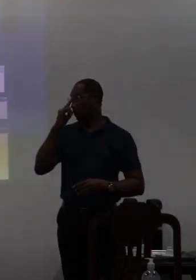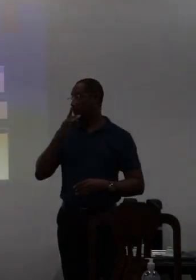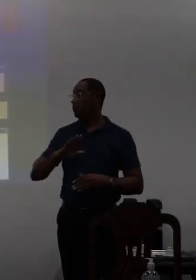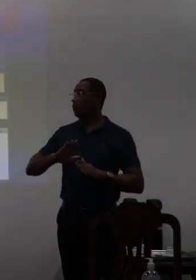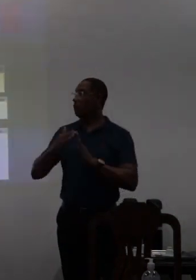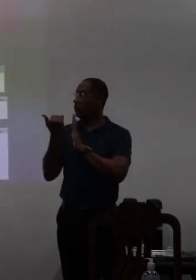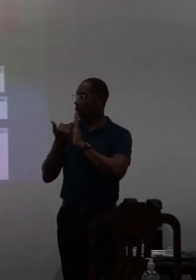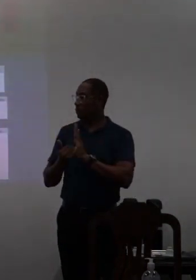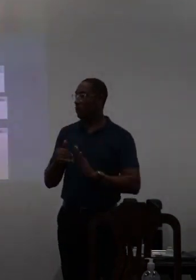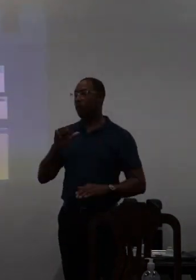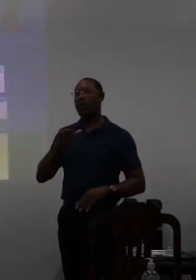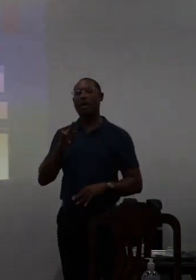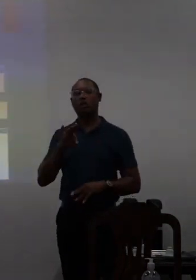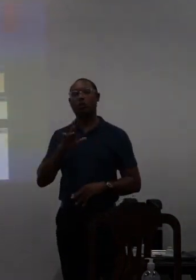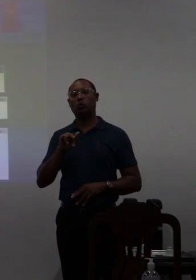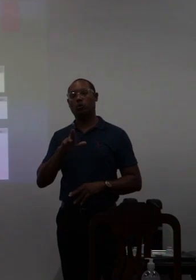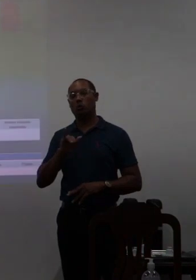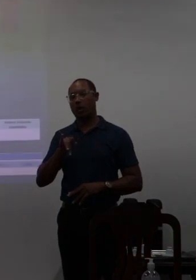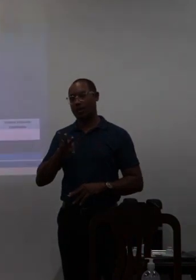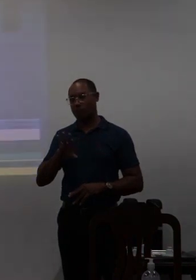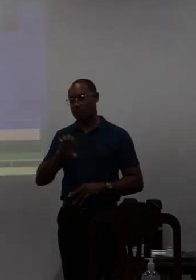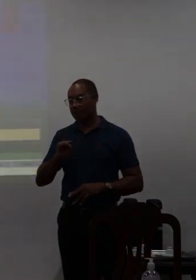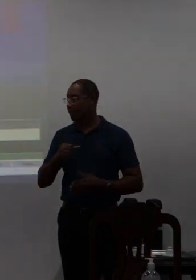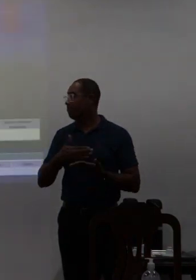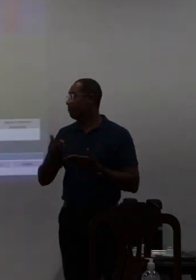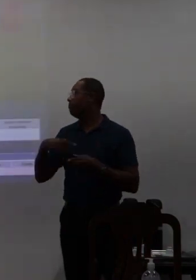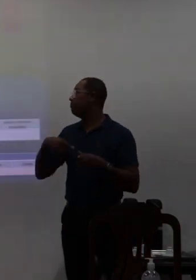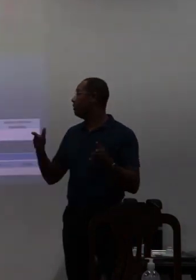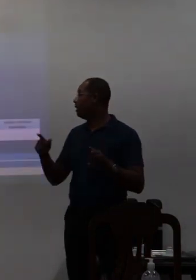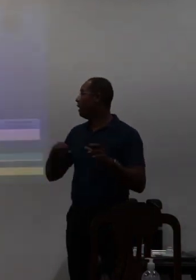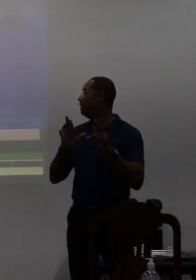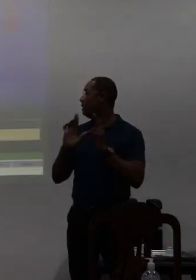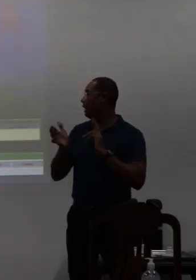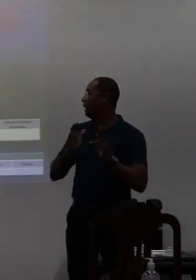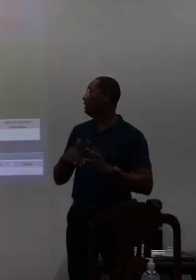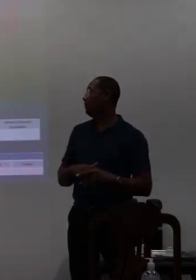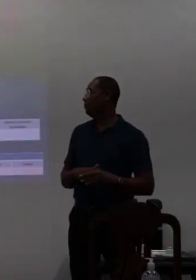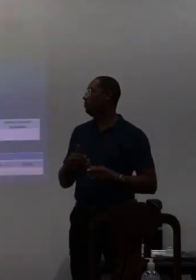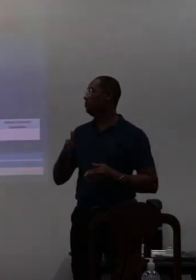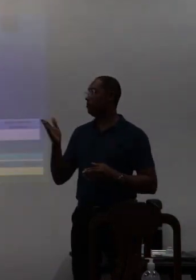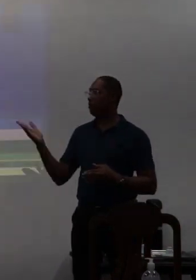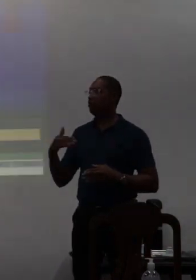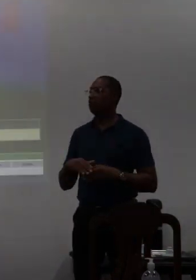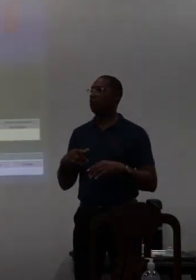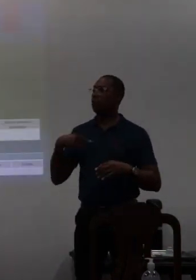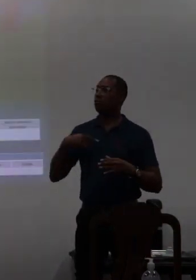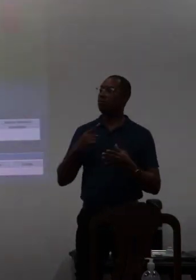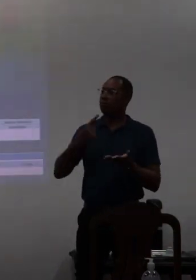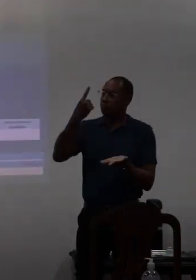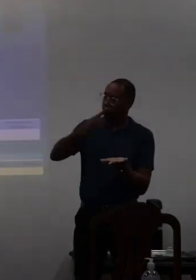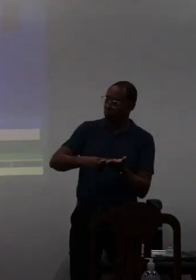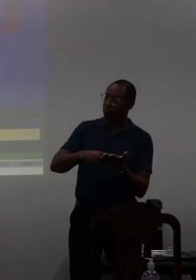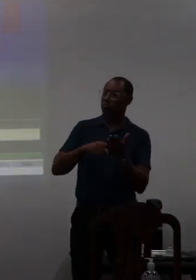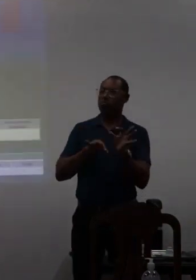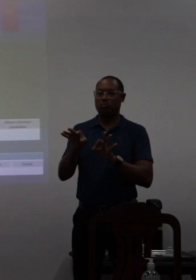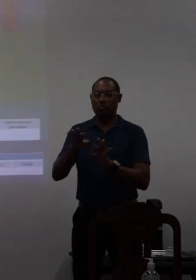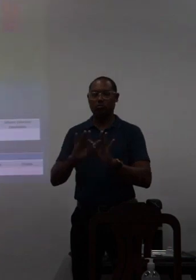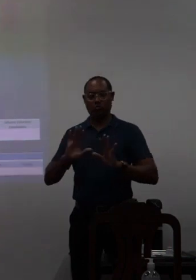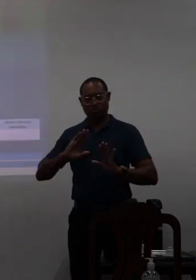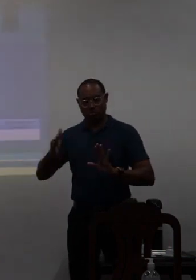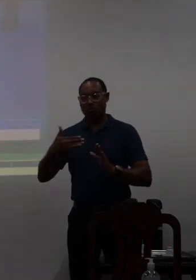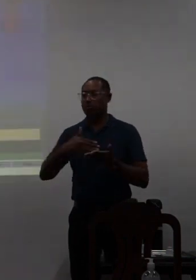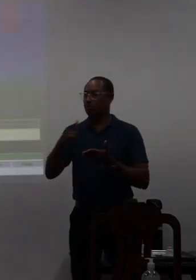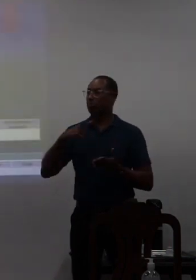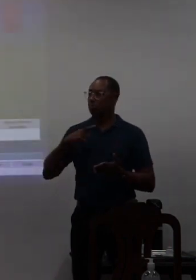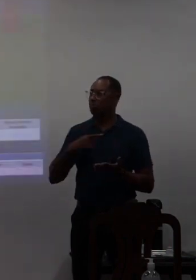os programas estruturantes está certo? então essa é a relação para a pactuação dessas iniciativas